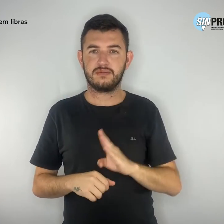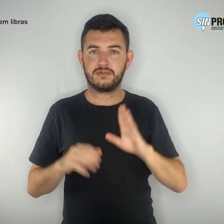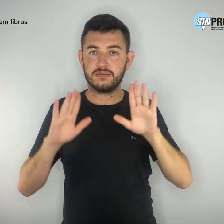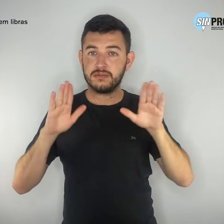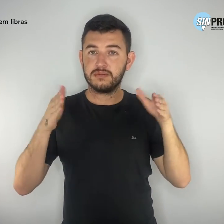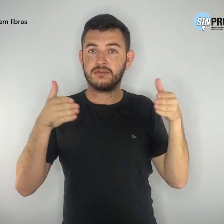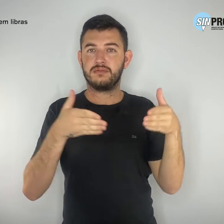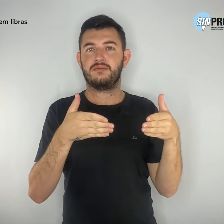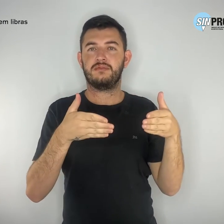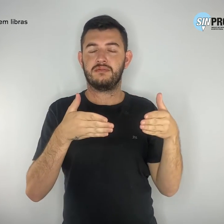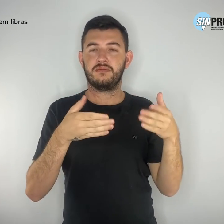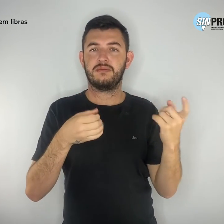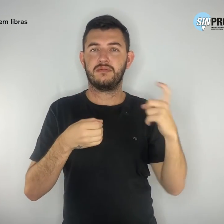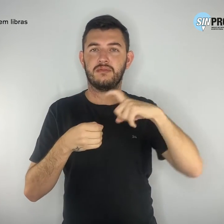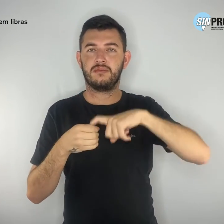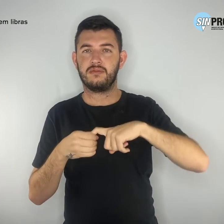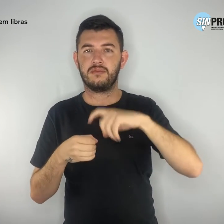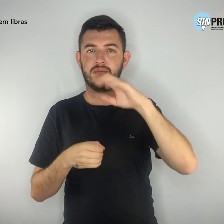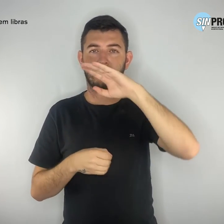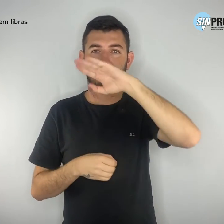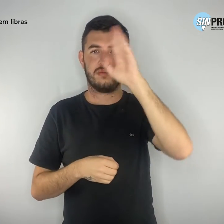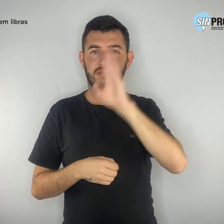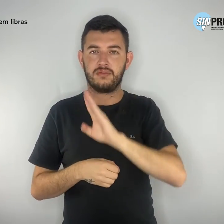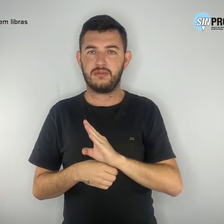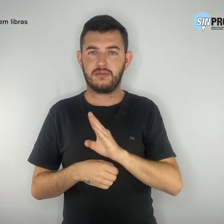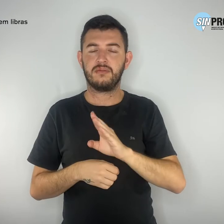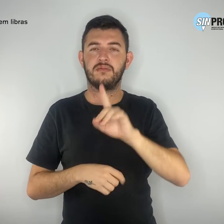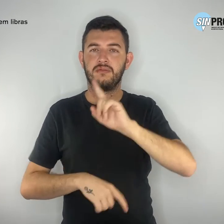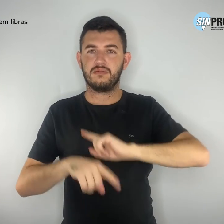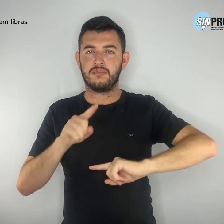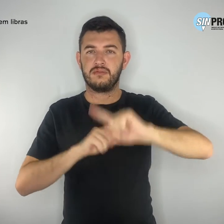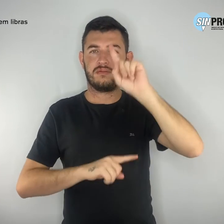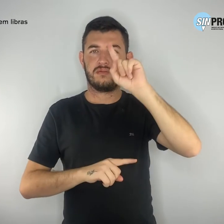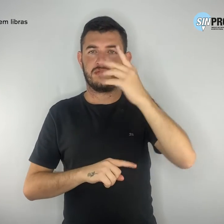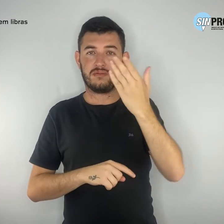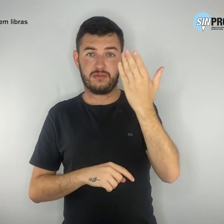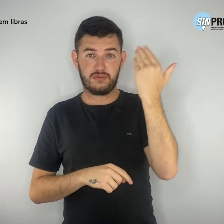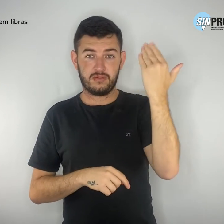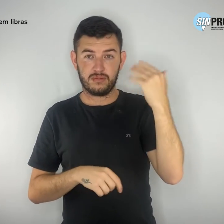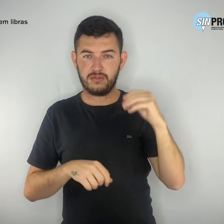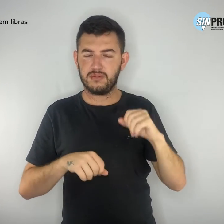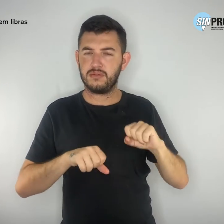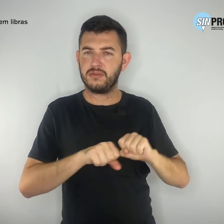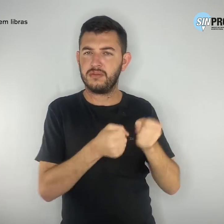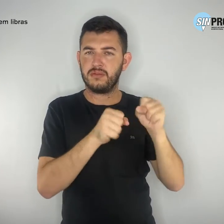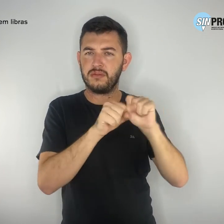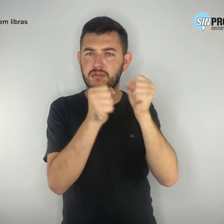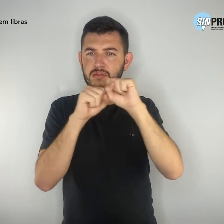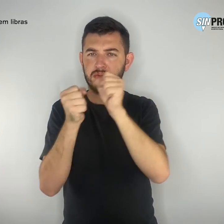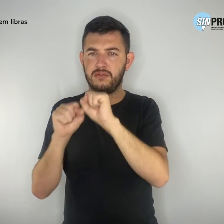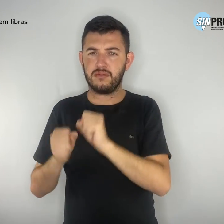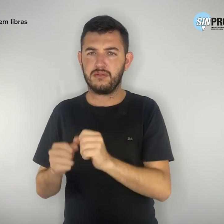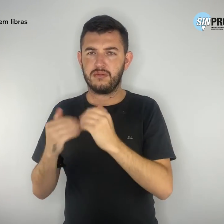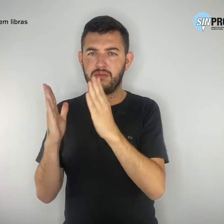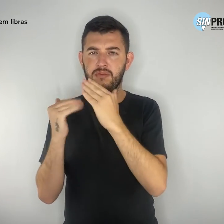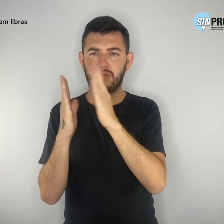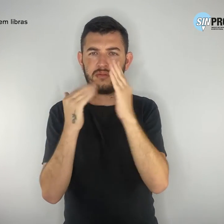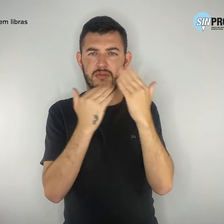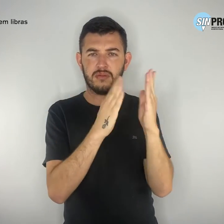da educação no Brasil, destruída de forma orquestrada na gestão Bolsonaro. Os